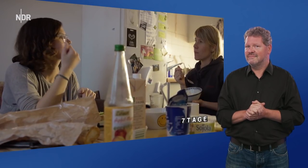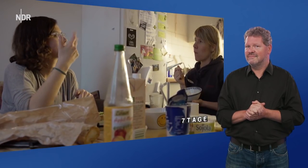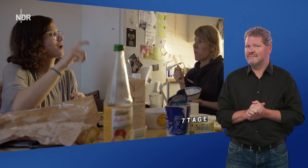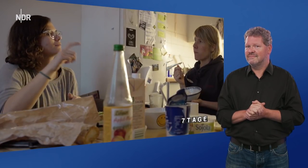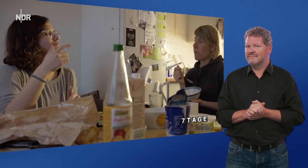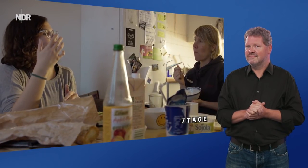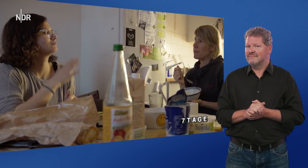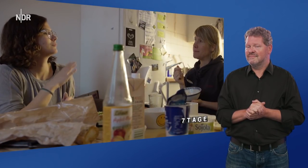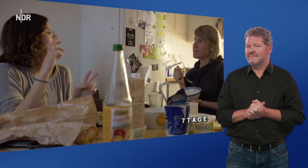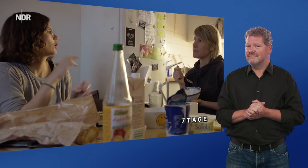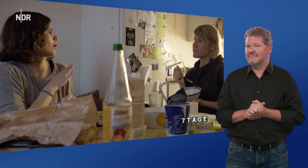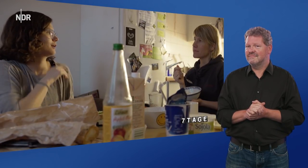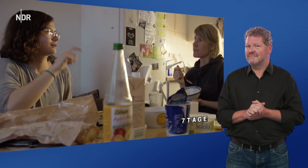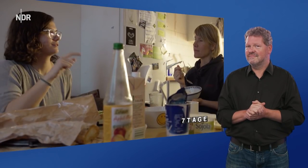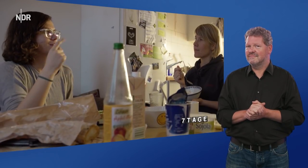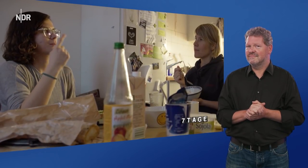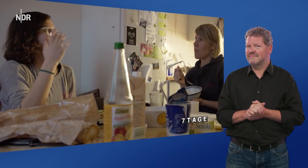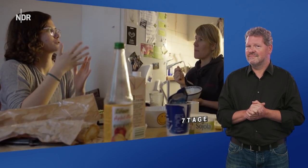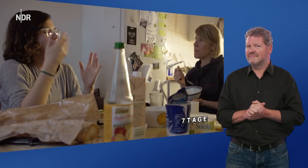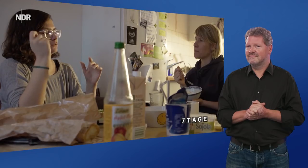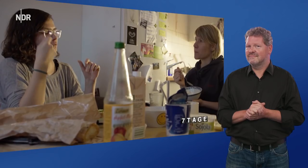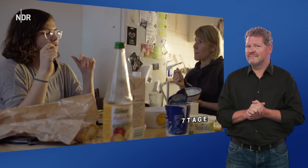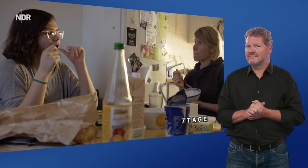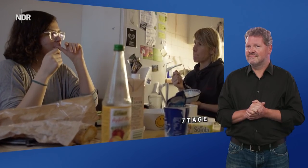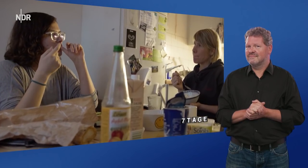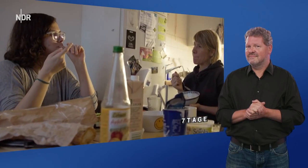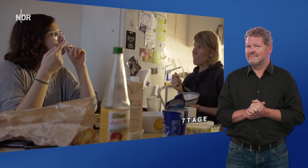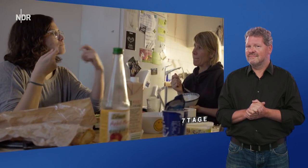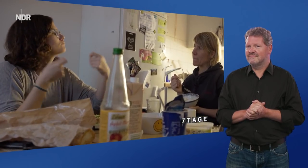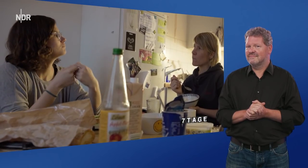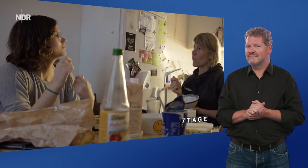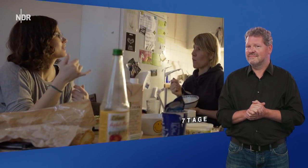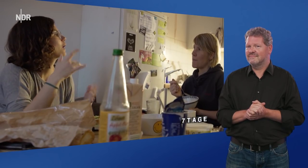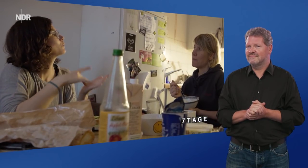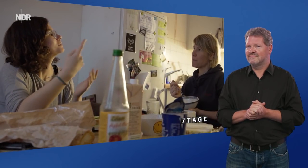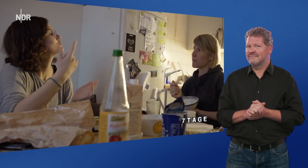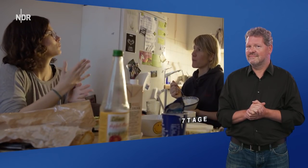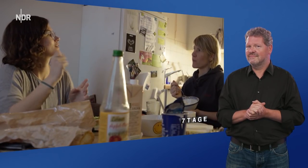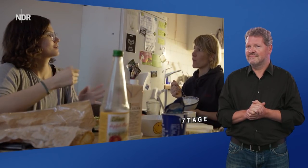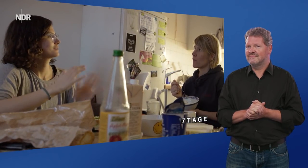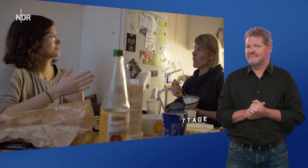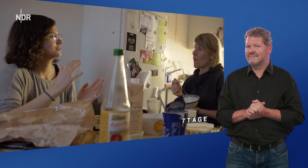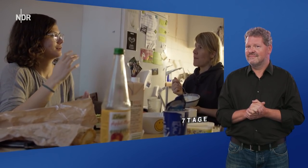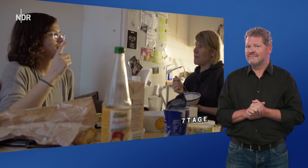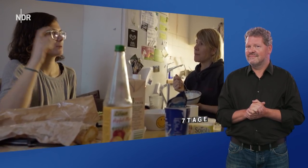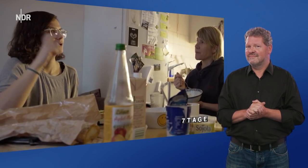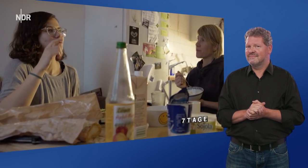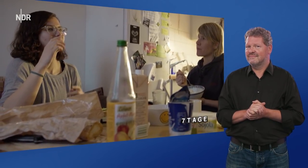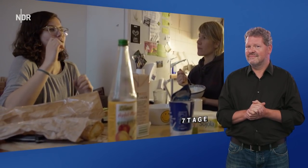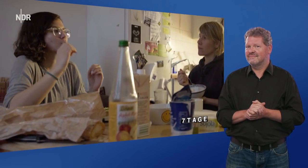Also naja, beim Korpusprojekt arbeite ich ja zum Beispiel. Da gibt's natürlich auch Kollegen, mit denen ich mich da gut verstehe. Aber die können natürlich